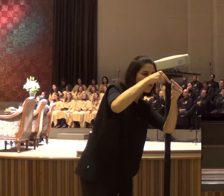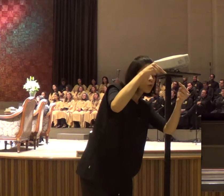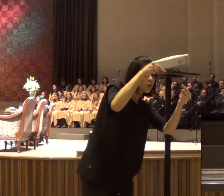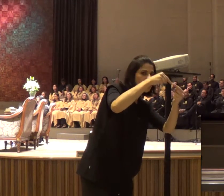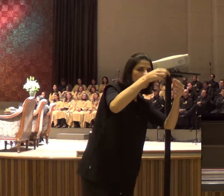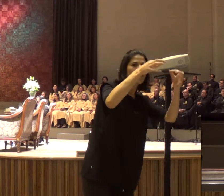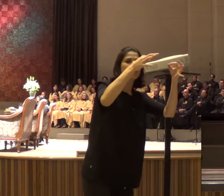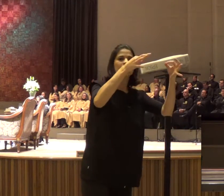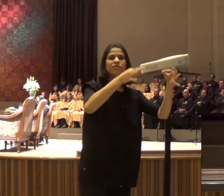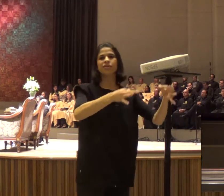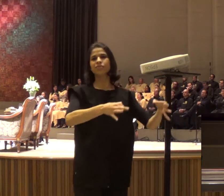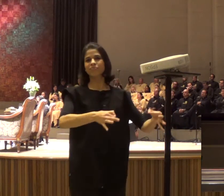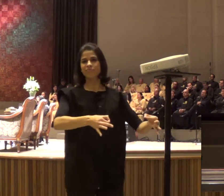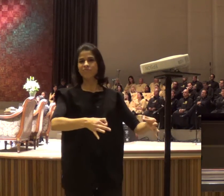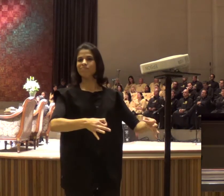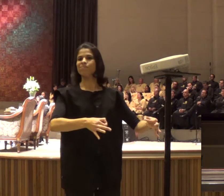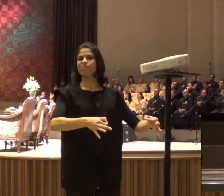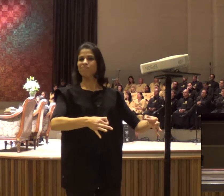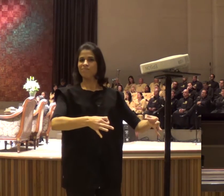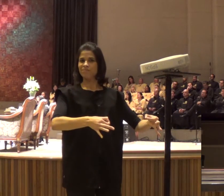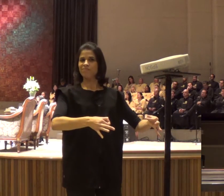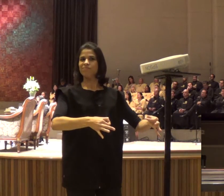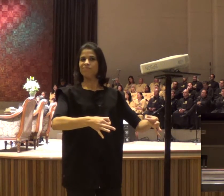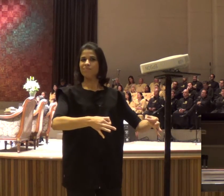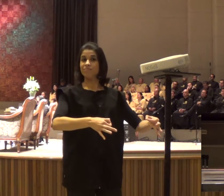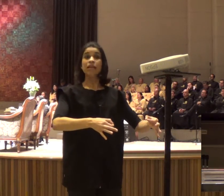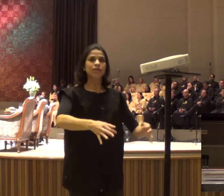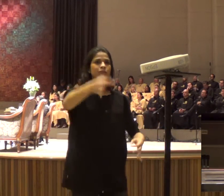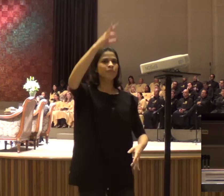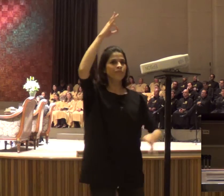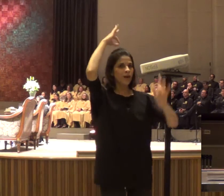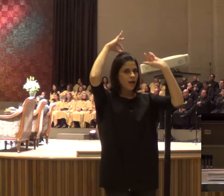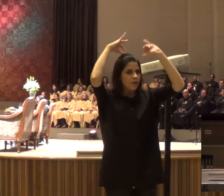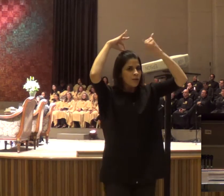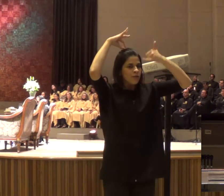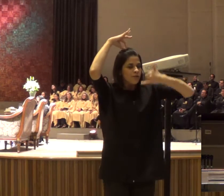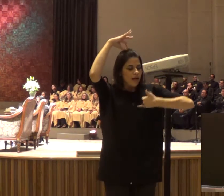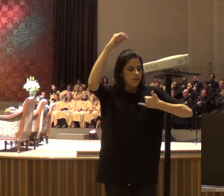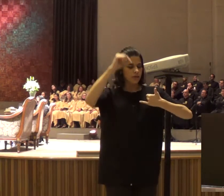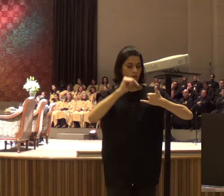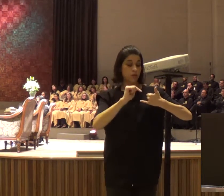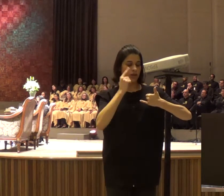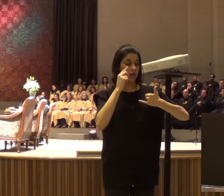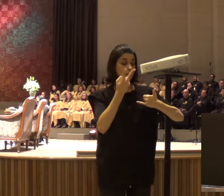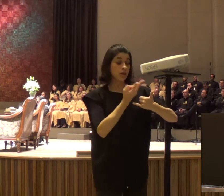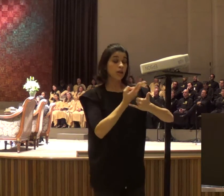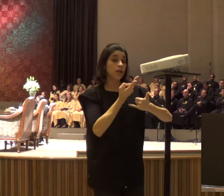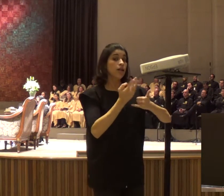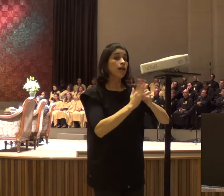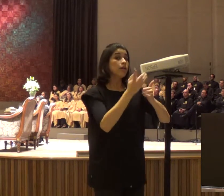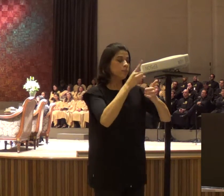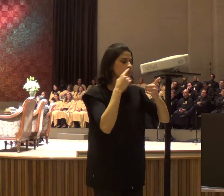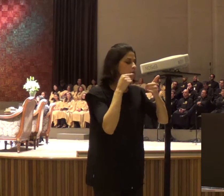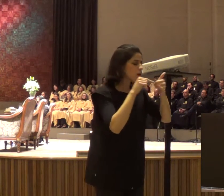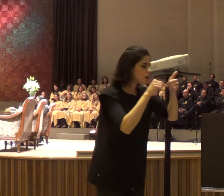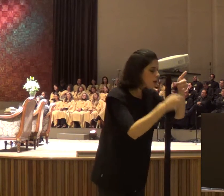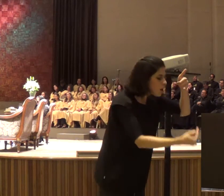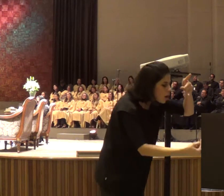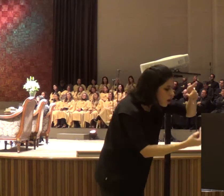nenhuma profecia, contradiz a palavra de Deus, nenhum sentimento, contradiz a palavra de Deus,